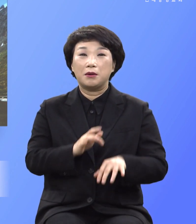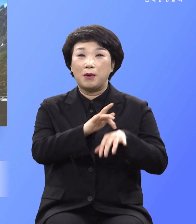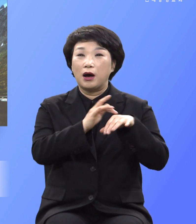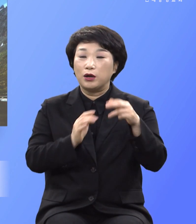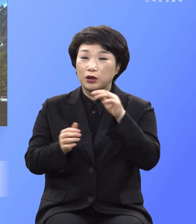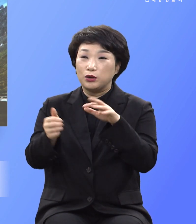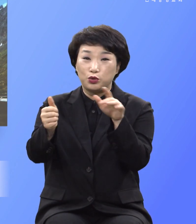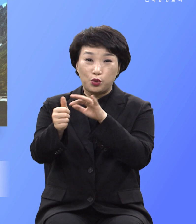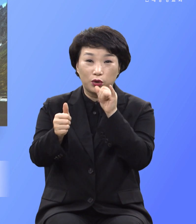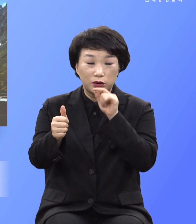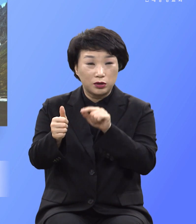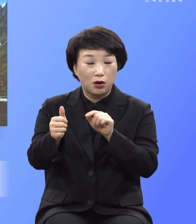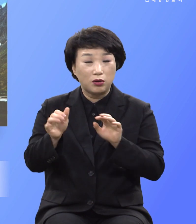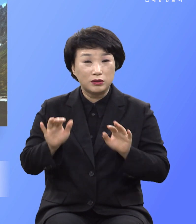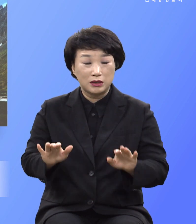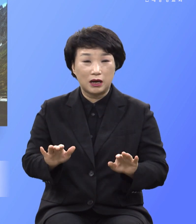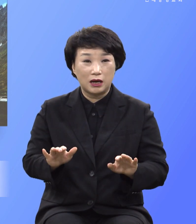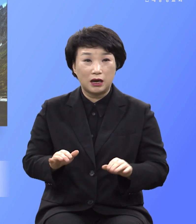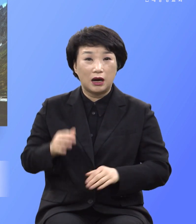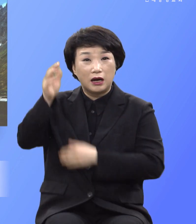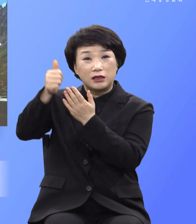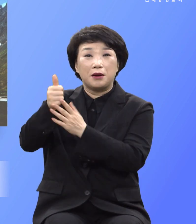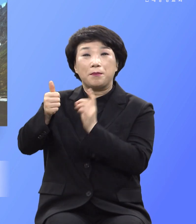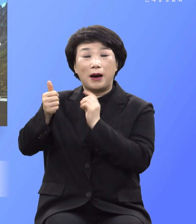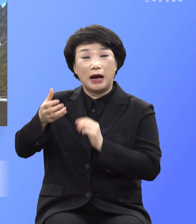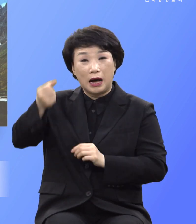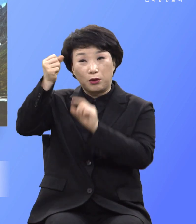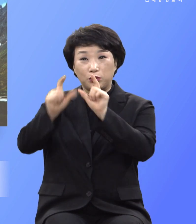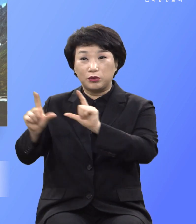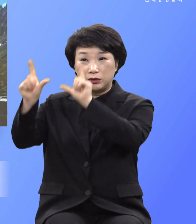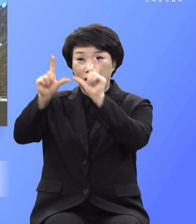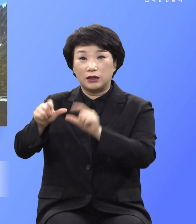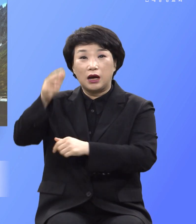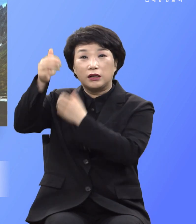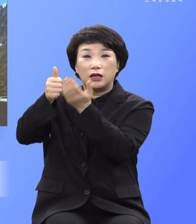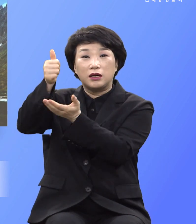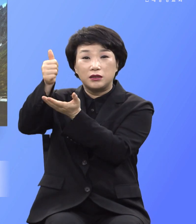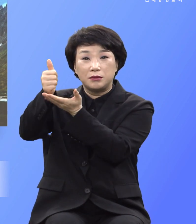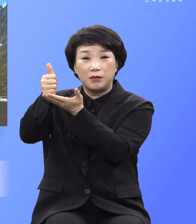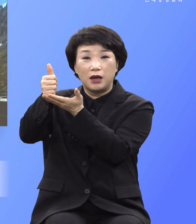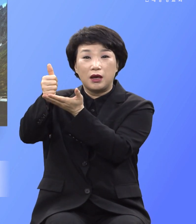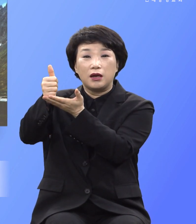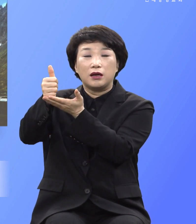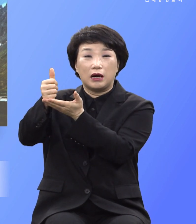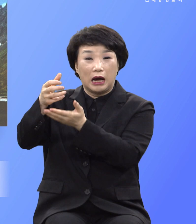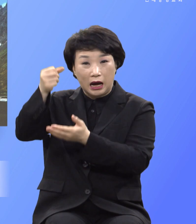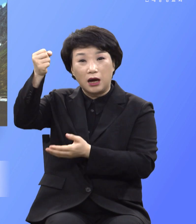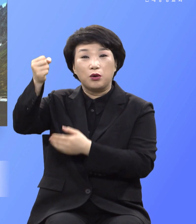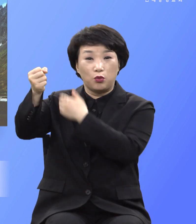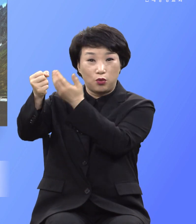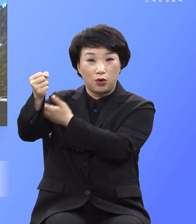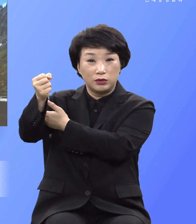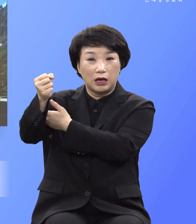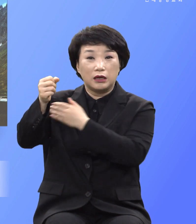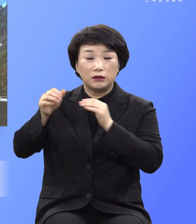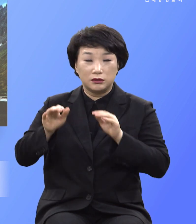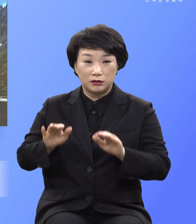하나님만이 가지고 사는 하나님께서 독점하시는 하나님의 특성인데